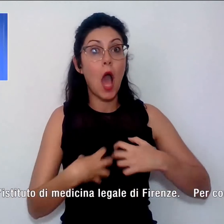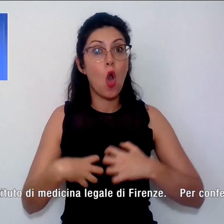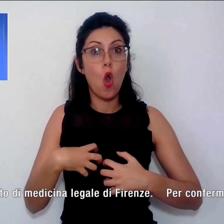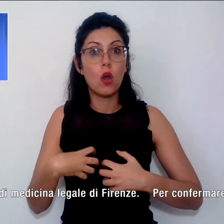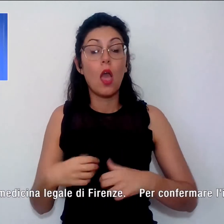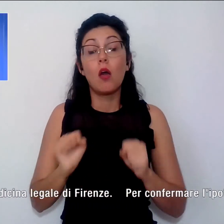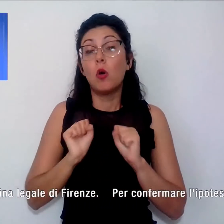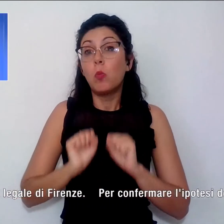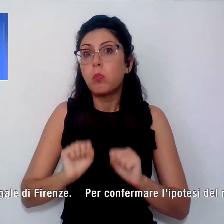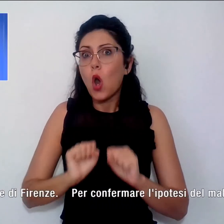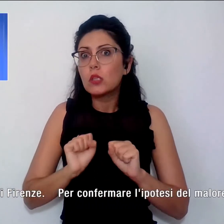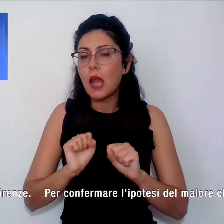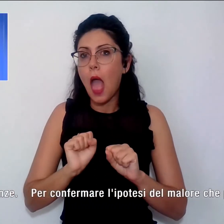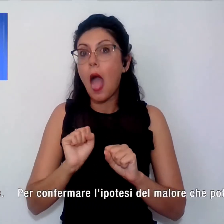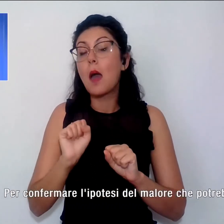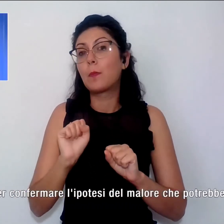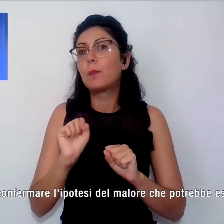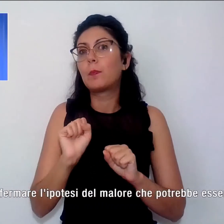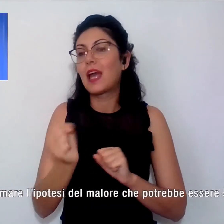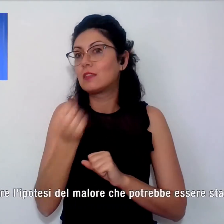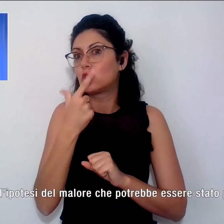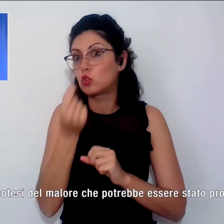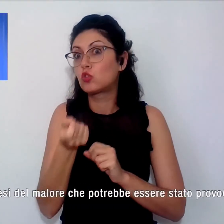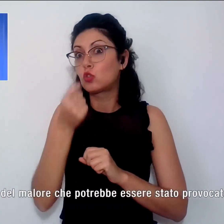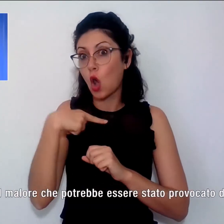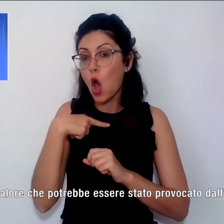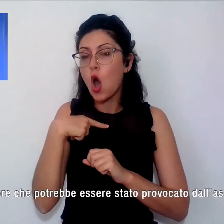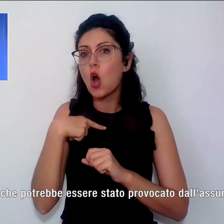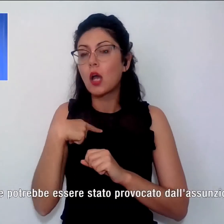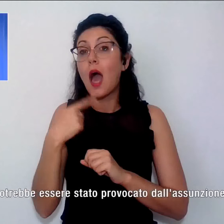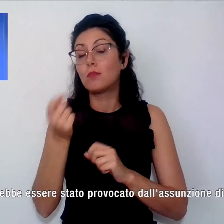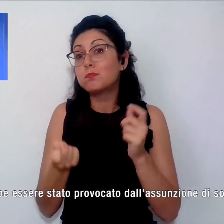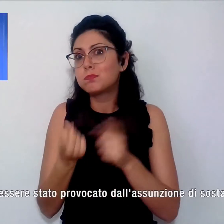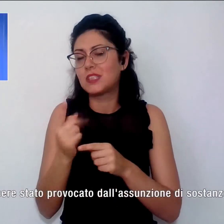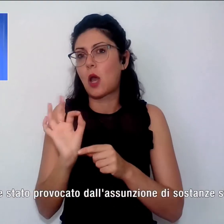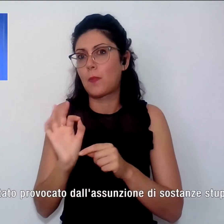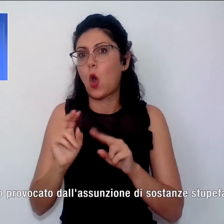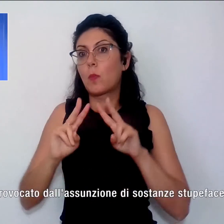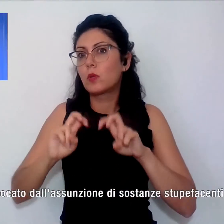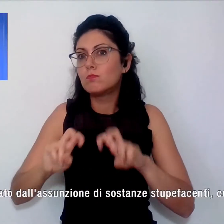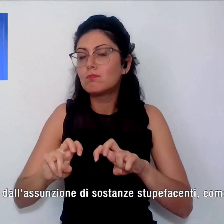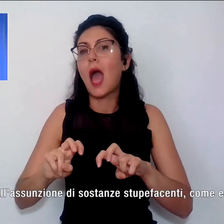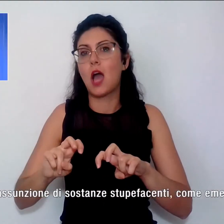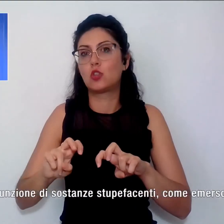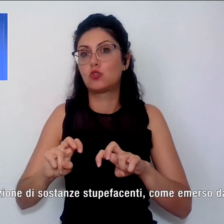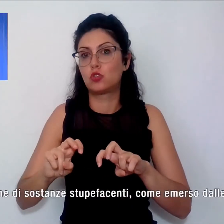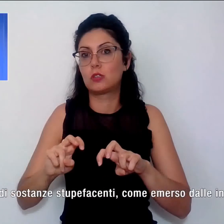che potrebbe essere stato provocato dall'assunzione di sostanze stupefacenti, come emerso dall'indagine della squadra mobile fiorentina, si